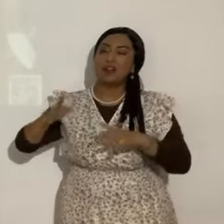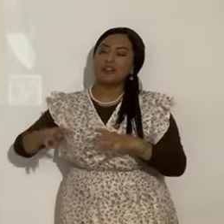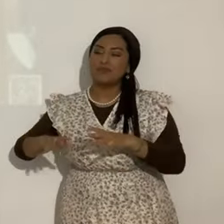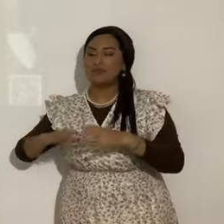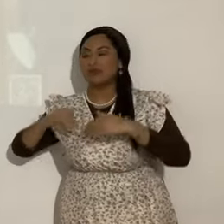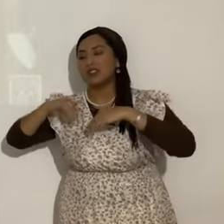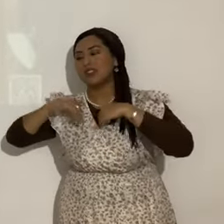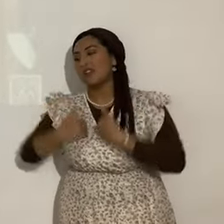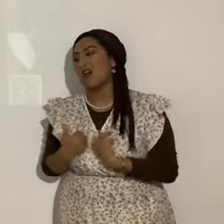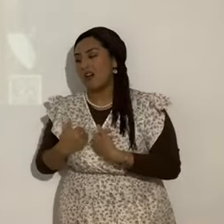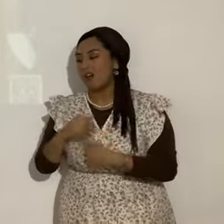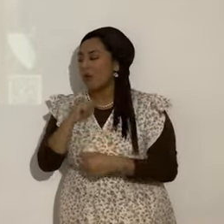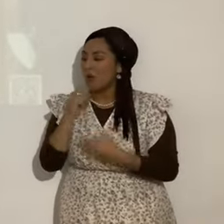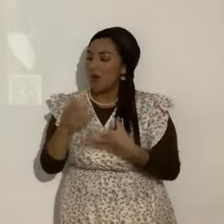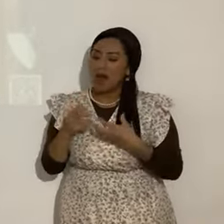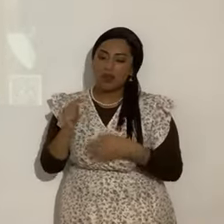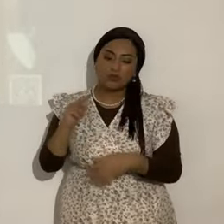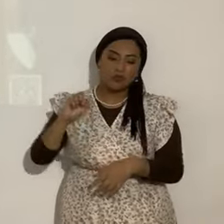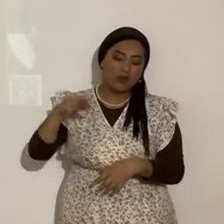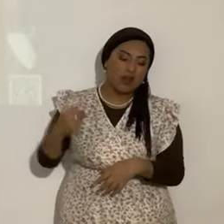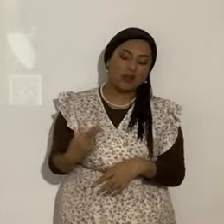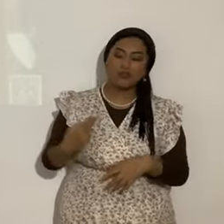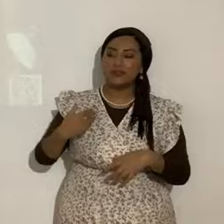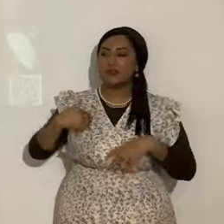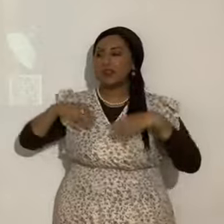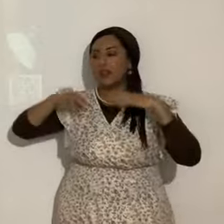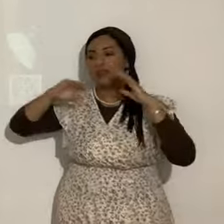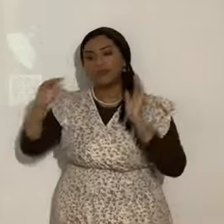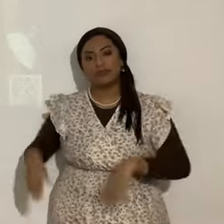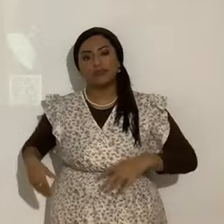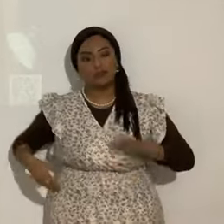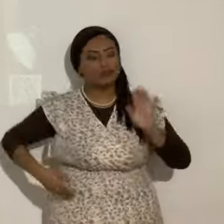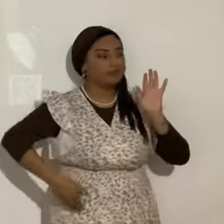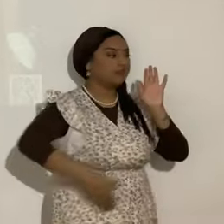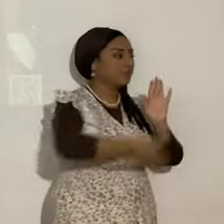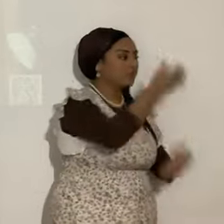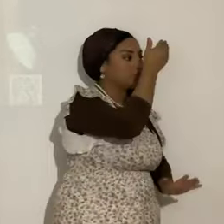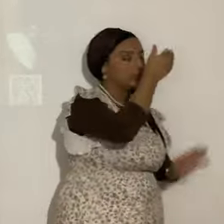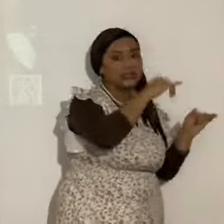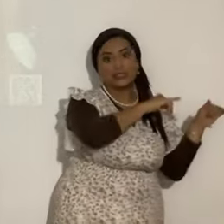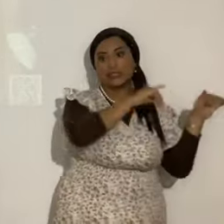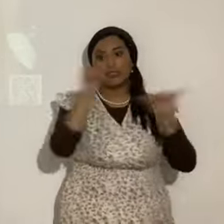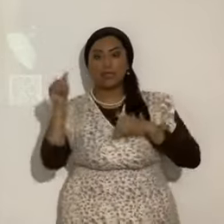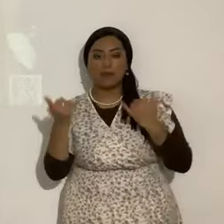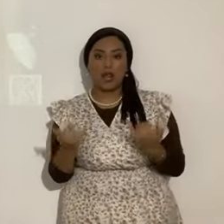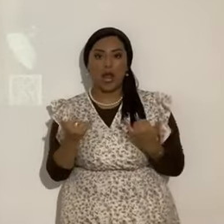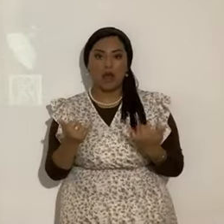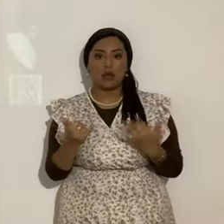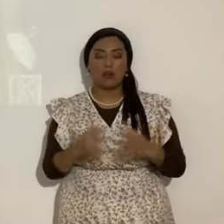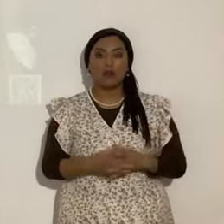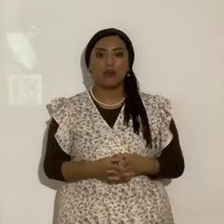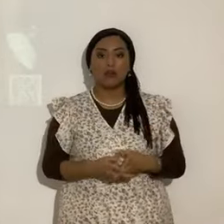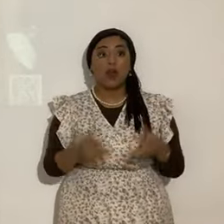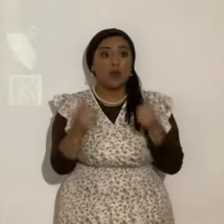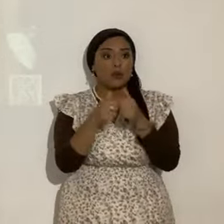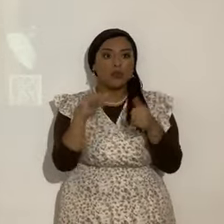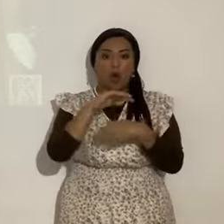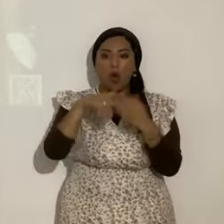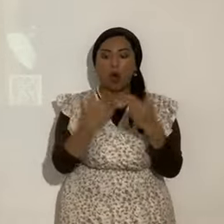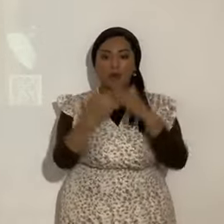De la Torah. Él es la Torah viviente. Igual ahora. Ahora. Entonces. Con todas las ministraciones que estoy dando. Y que voy a